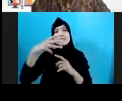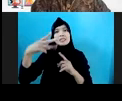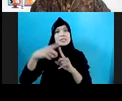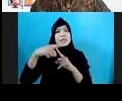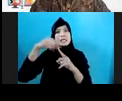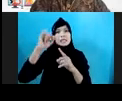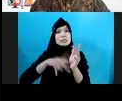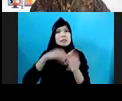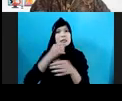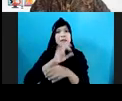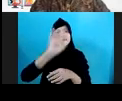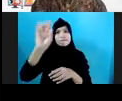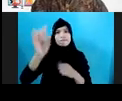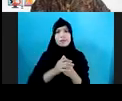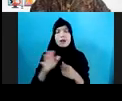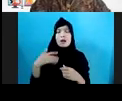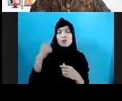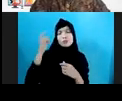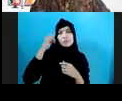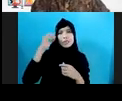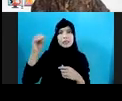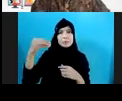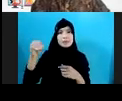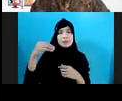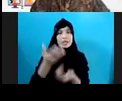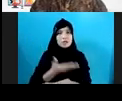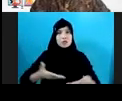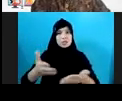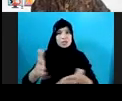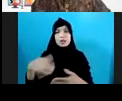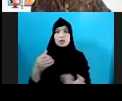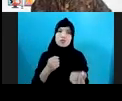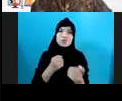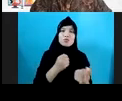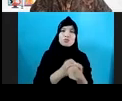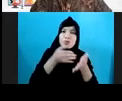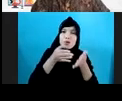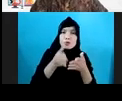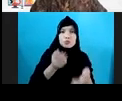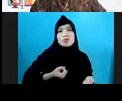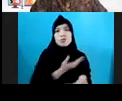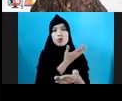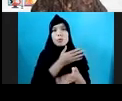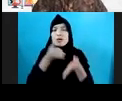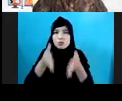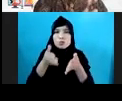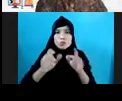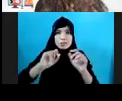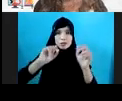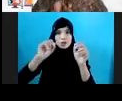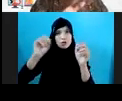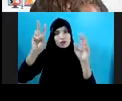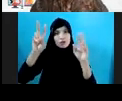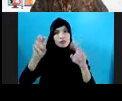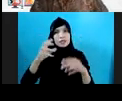Kalau Kemen Sos menurut saya identifikasi korban dan dukungan khusus pada korban. Khususnya dalam konteks online. Kalau yang tidak